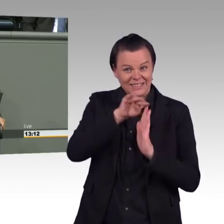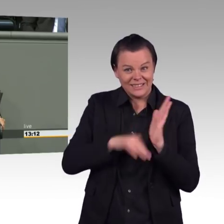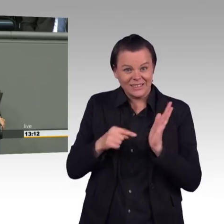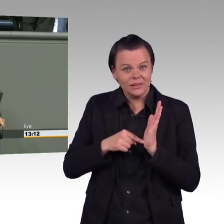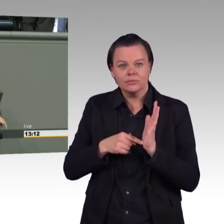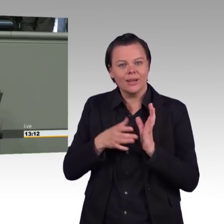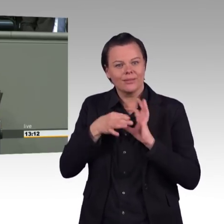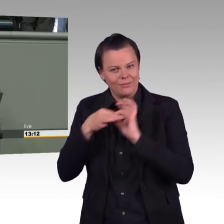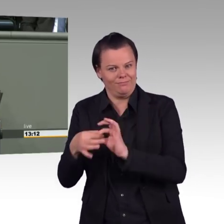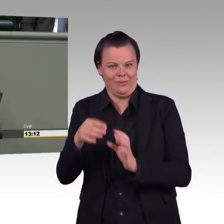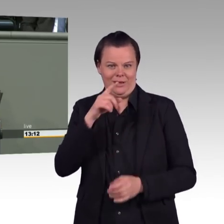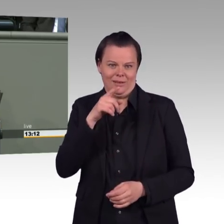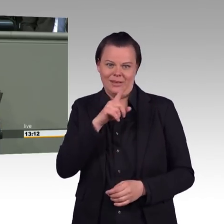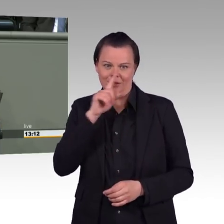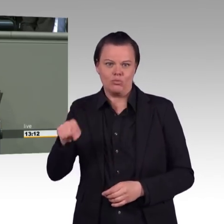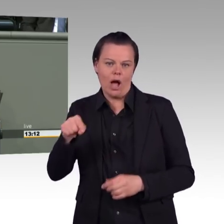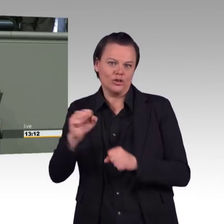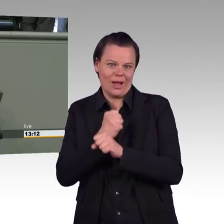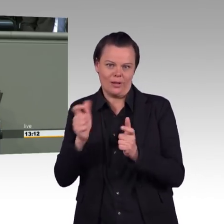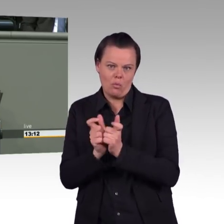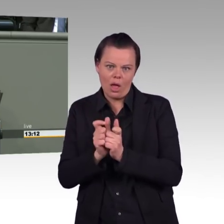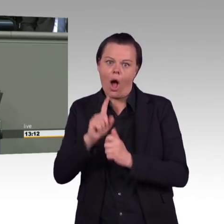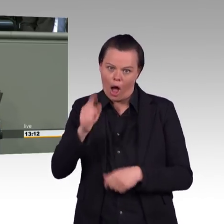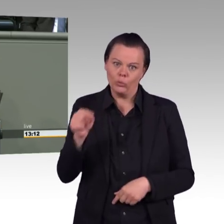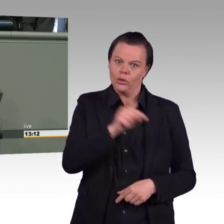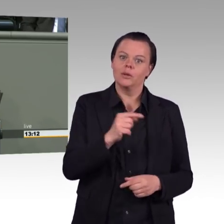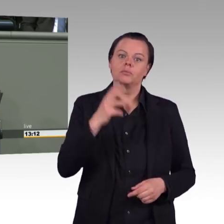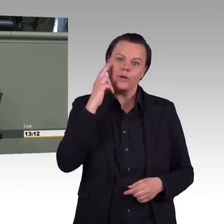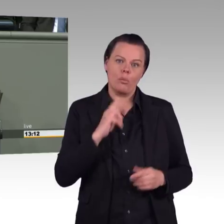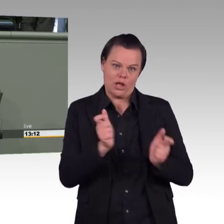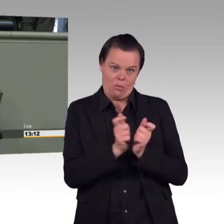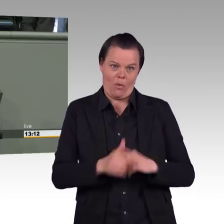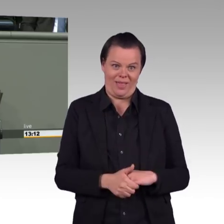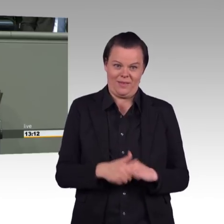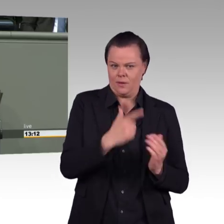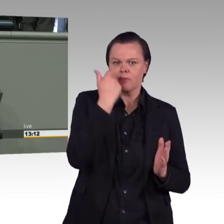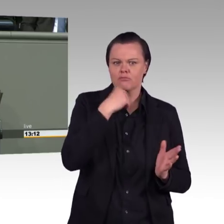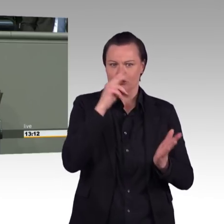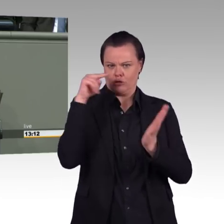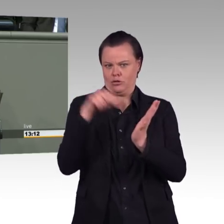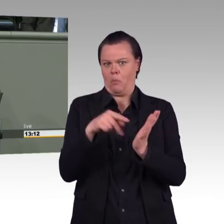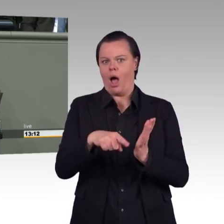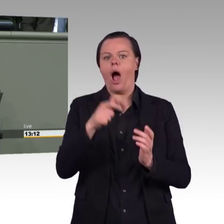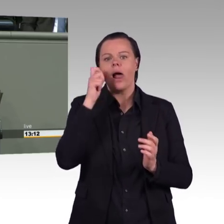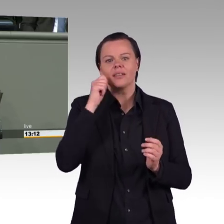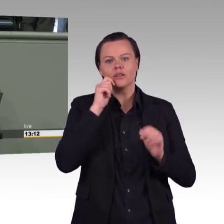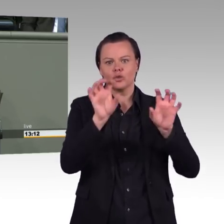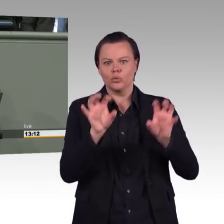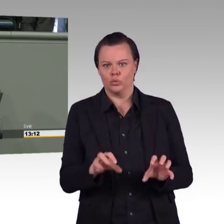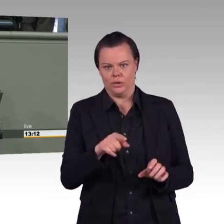davor warnen, denn dann sind wir nicht mehr so weit weg vom VEB-Energiekombinat. Das mögen Sie vielleicht, aber ich nicht. Ich habe das